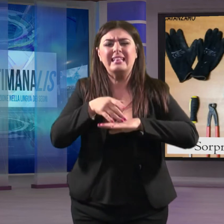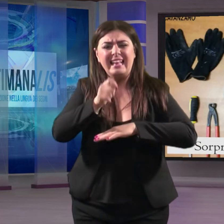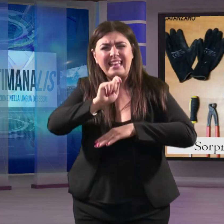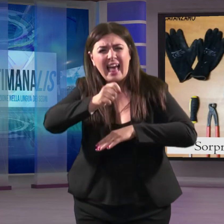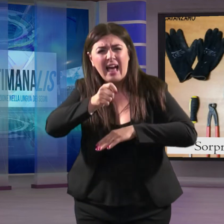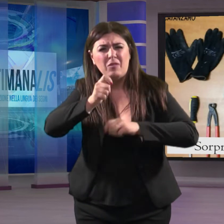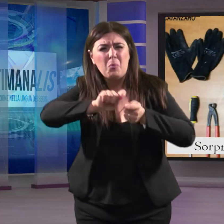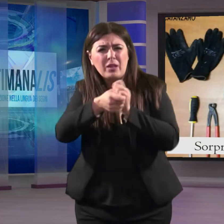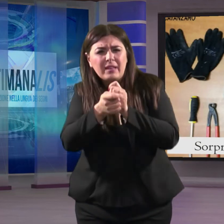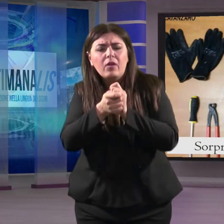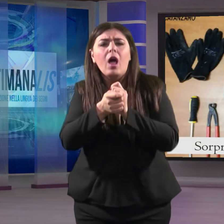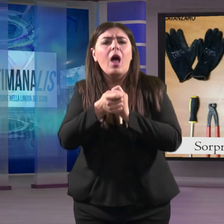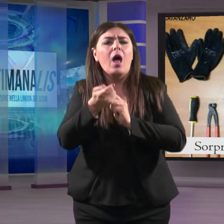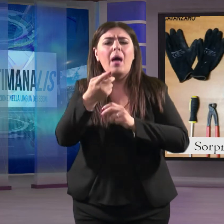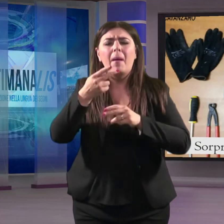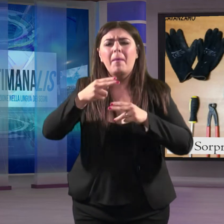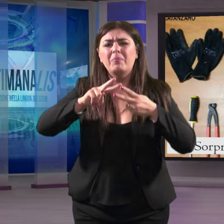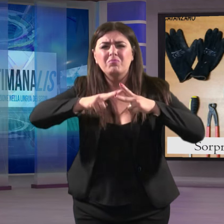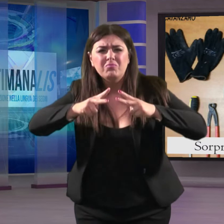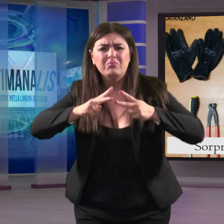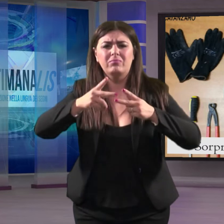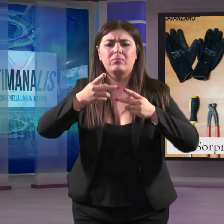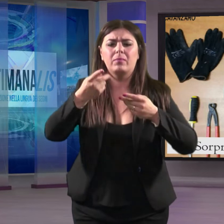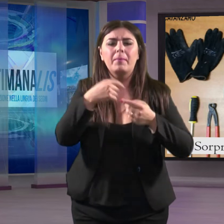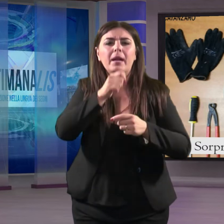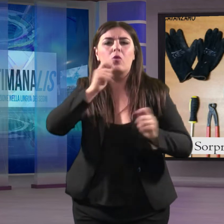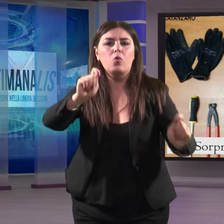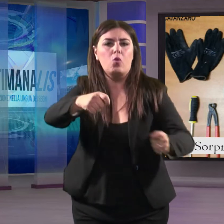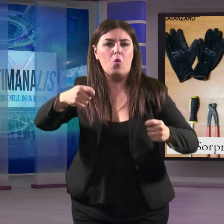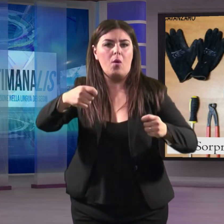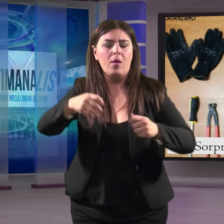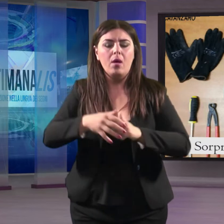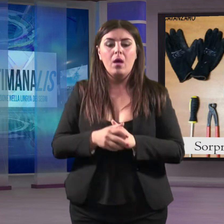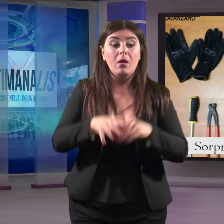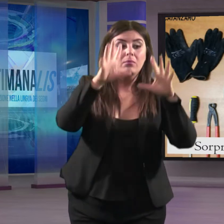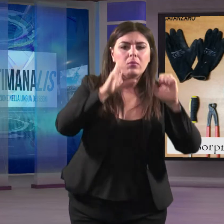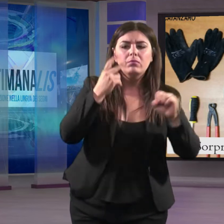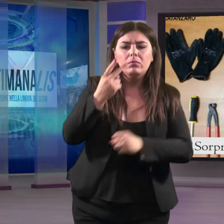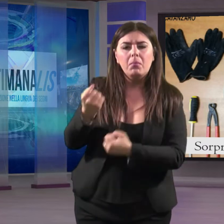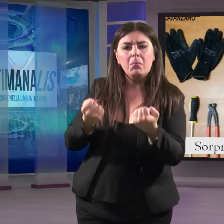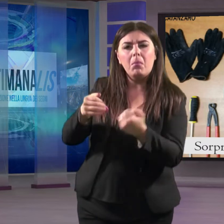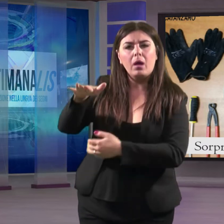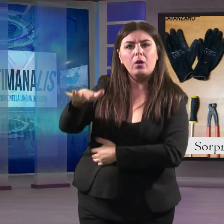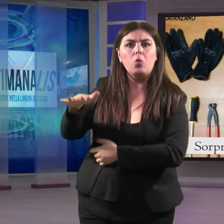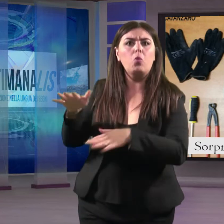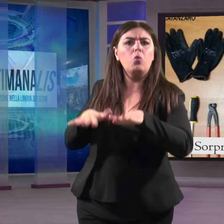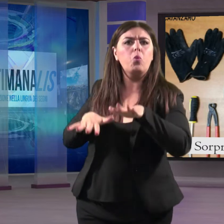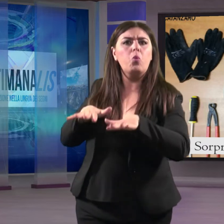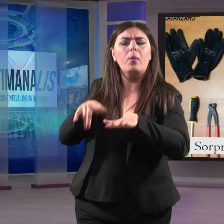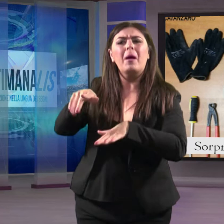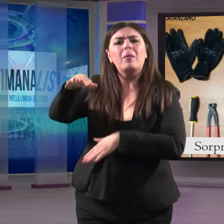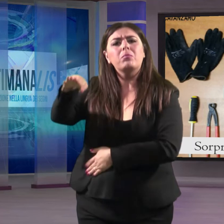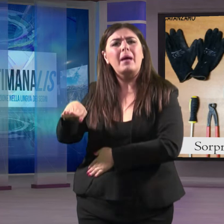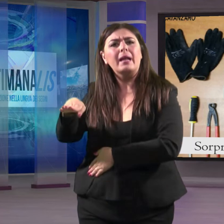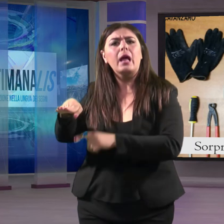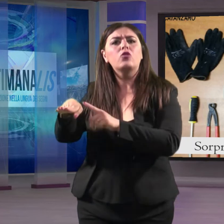chiavi alterate e grimaldelli. I militari avevano notato un veicolo sospetto parcheggiato all'interno